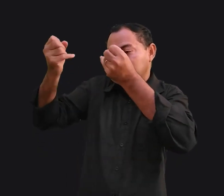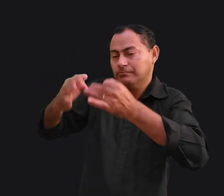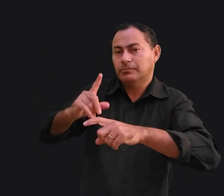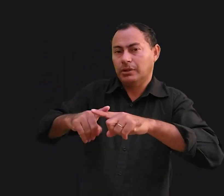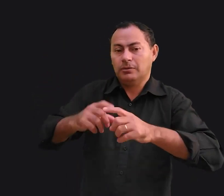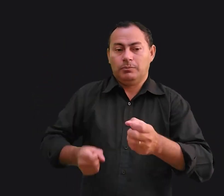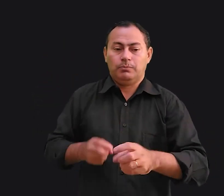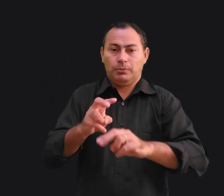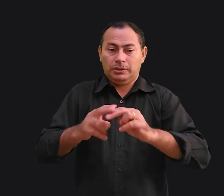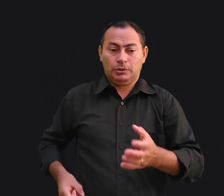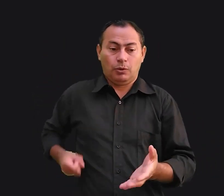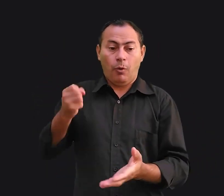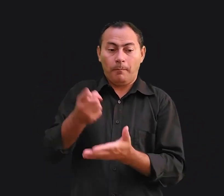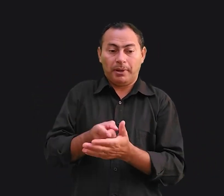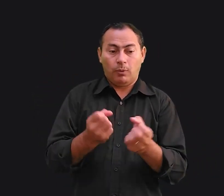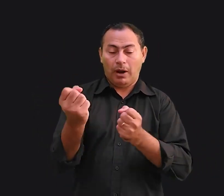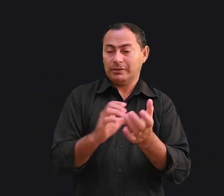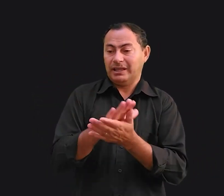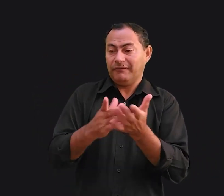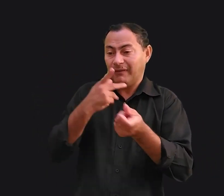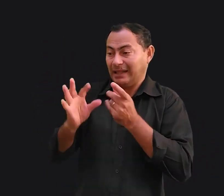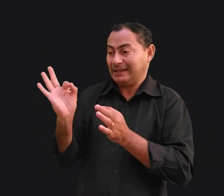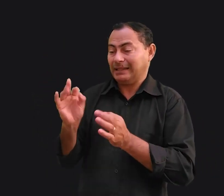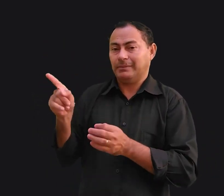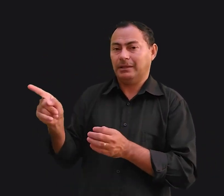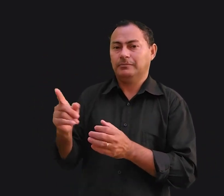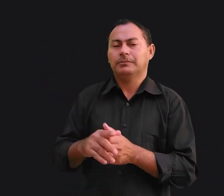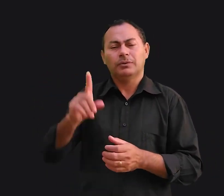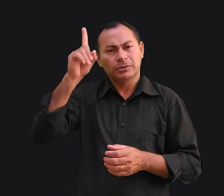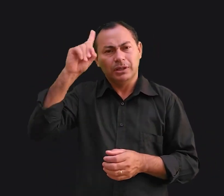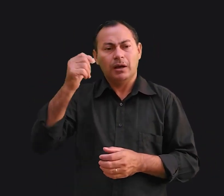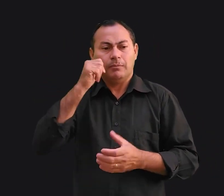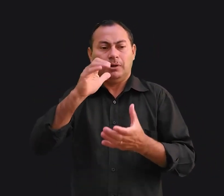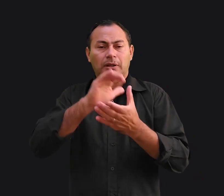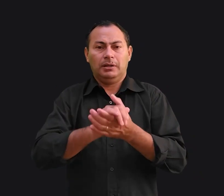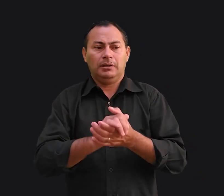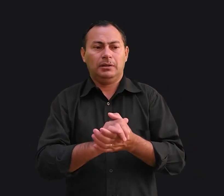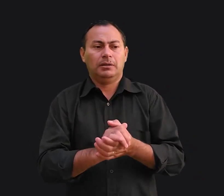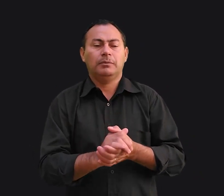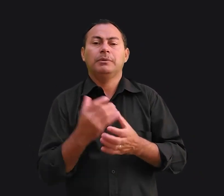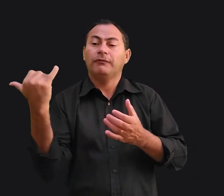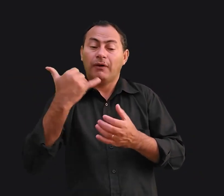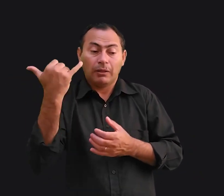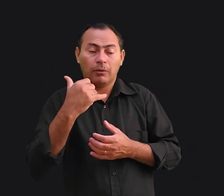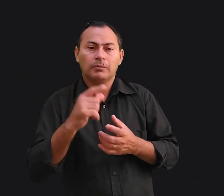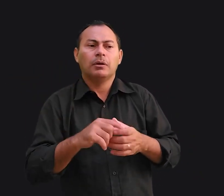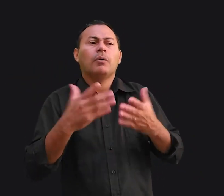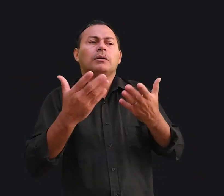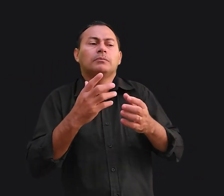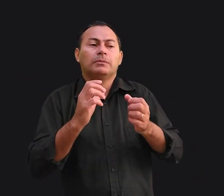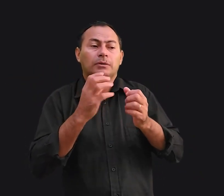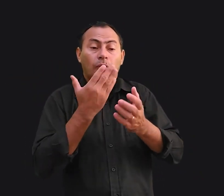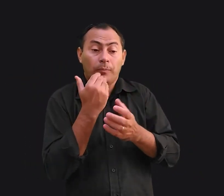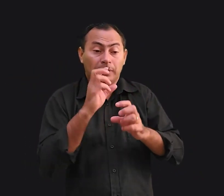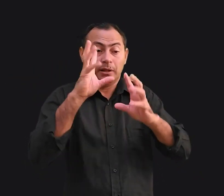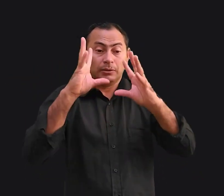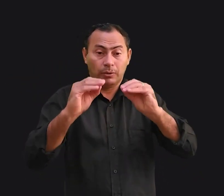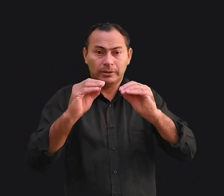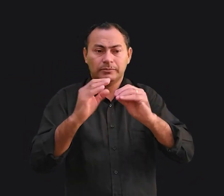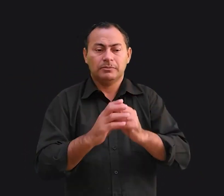Por isso comprei o carro sem falar nada para ela. Uma vez a esposa desse homem me contou, quando estamos jantando ele simplesmente se